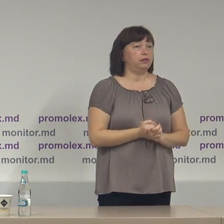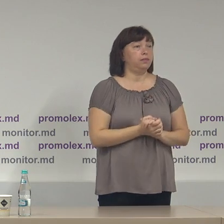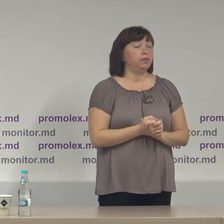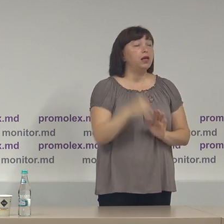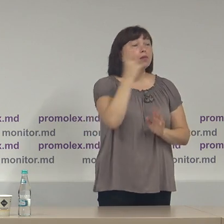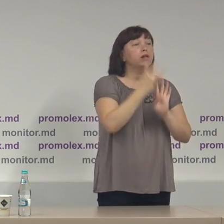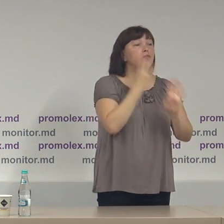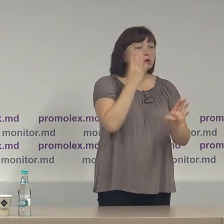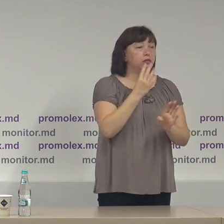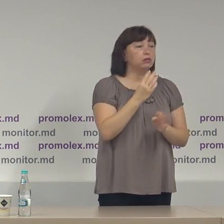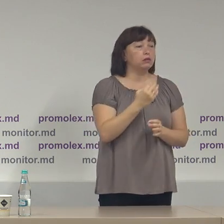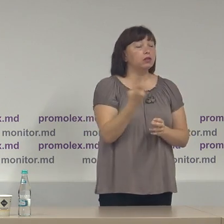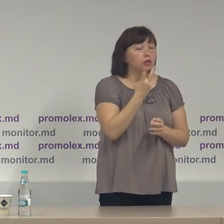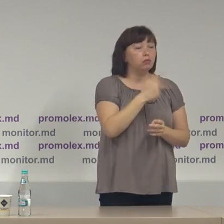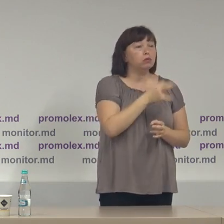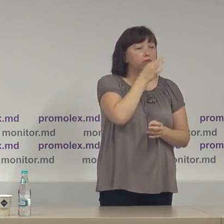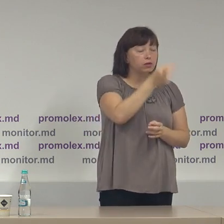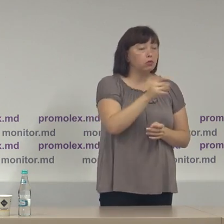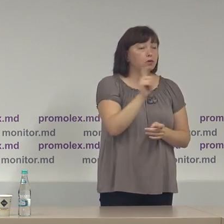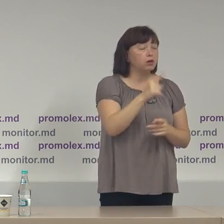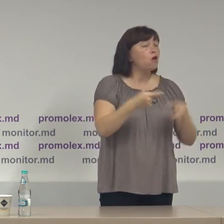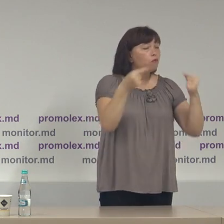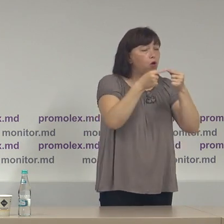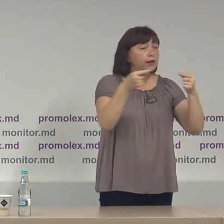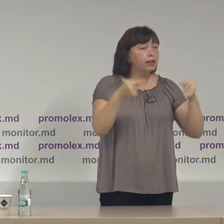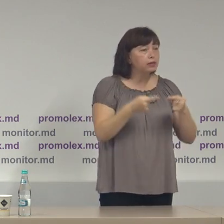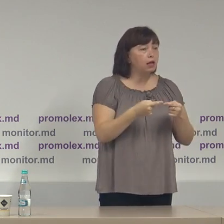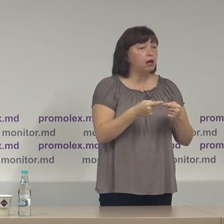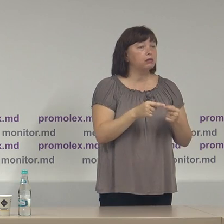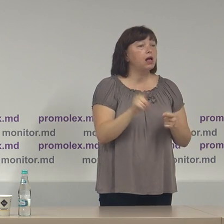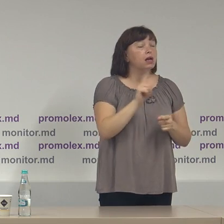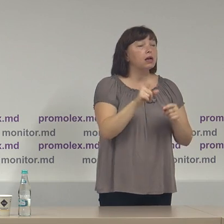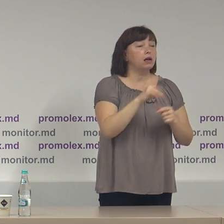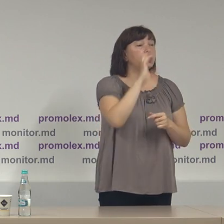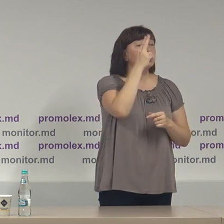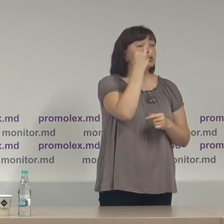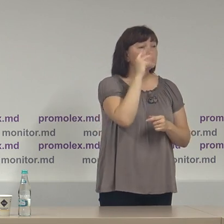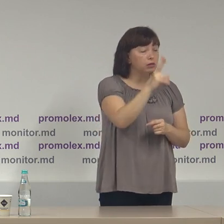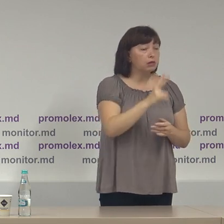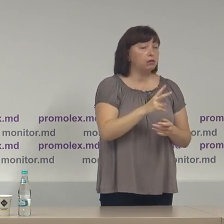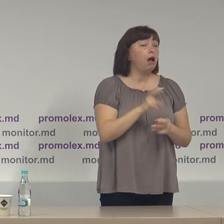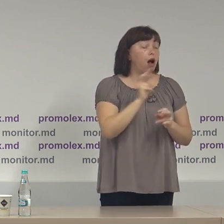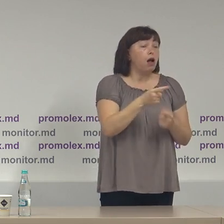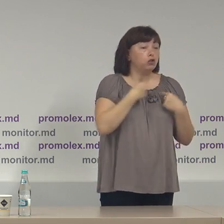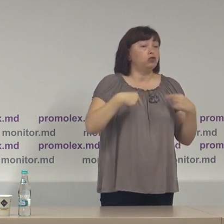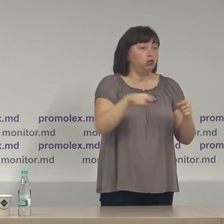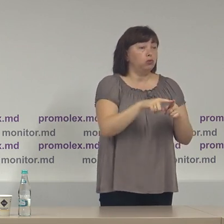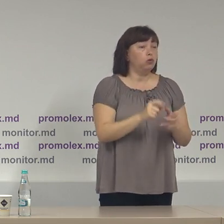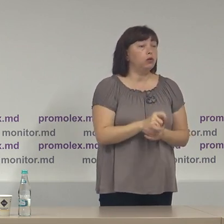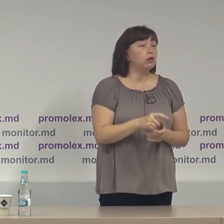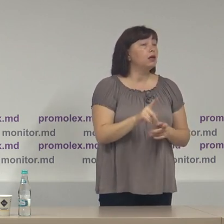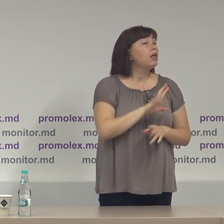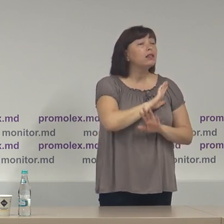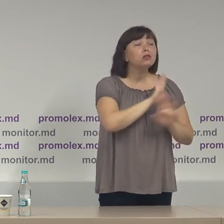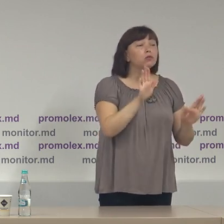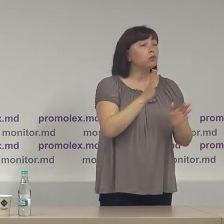În primul rând, trebuie să menționăm foarte exact că Comisia Electorală Centrală, de altfel ca și noi, nu